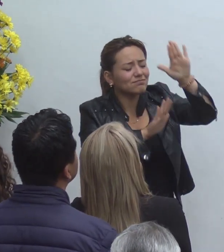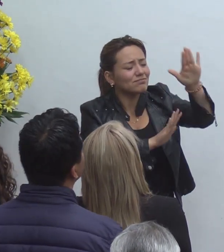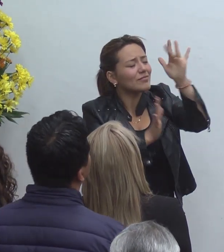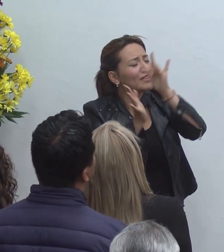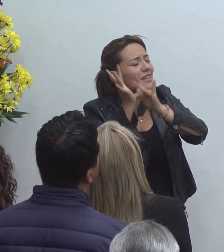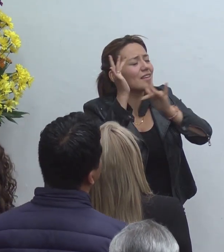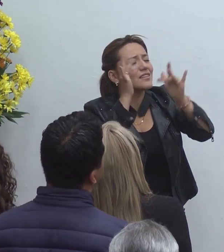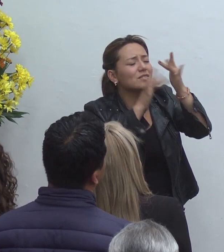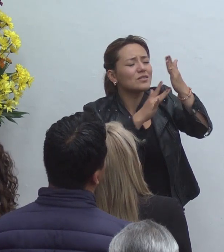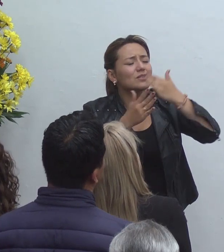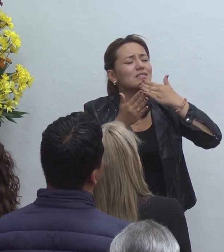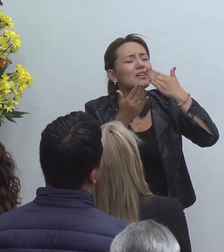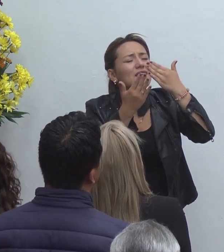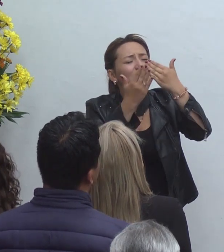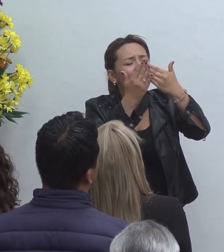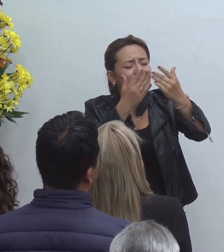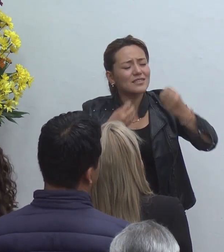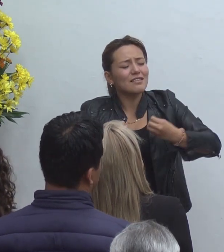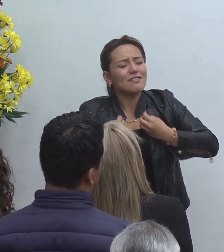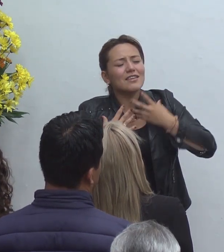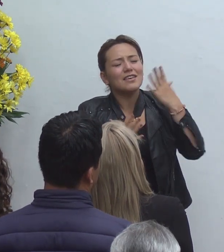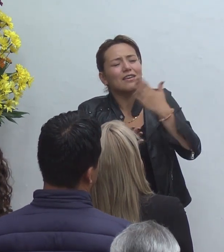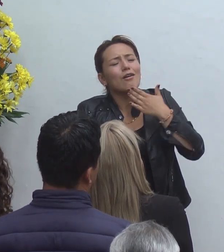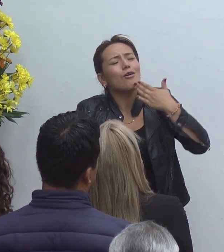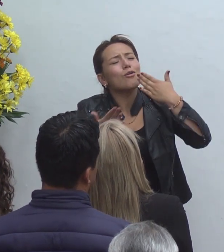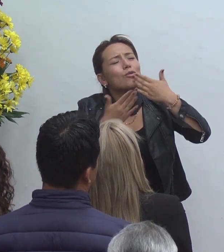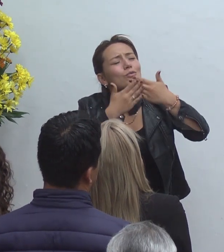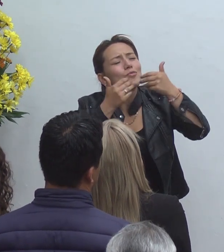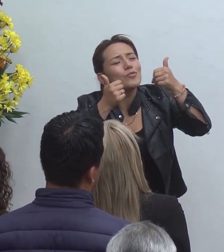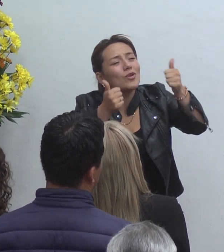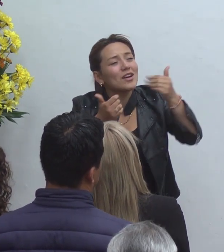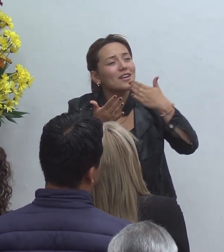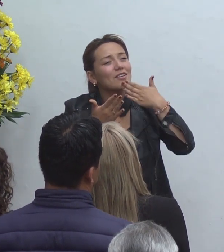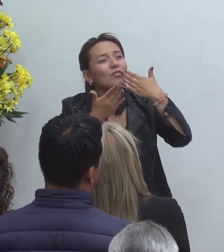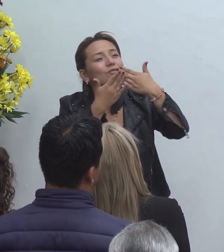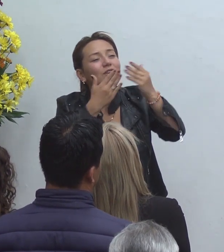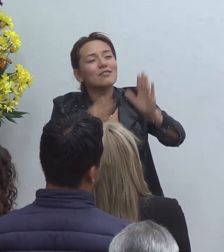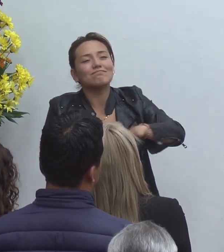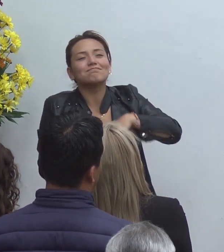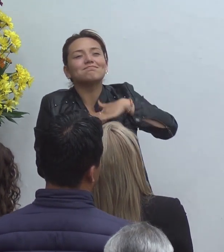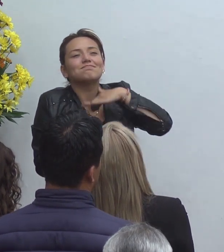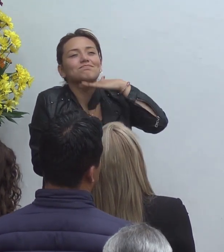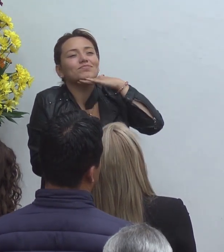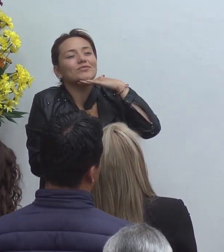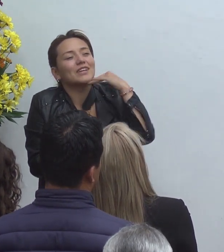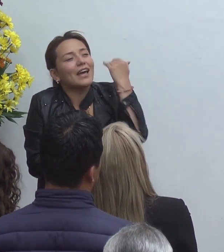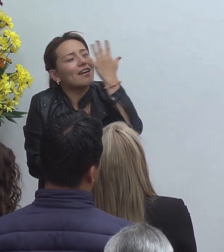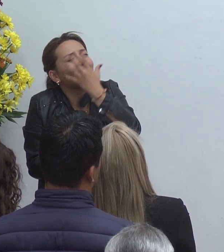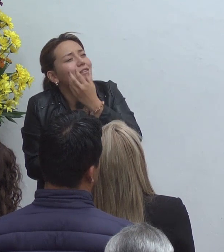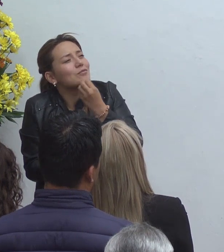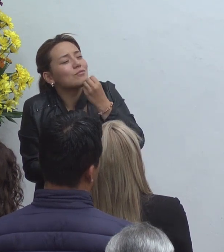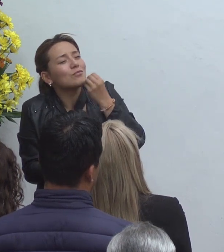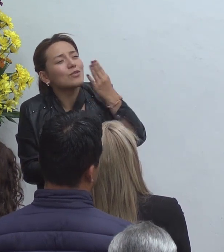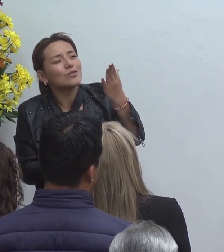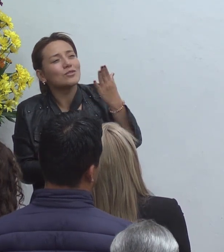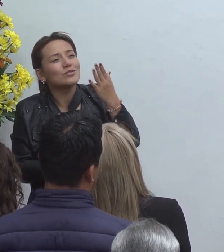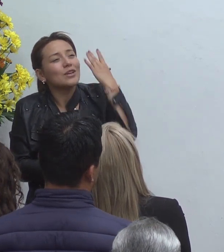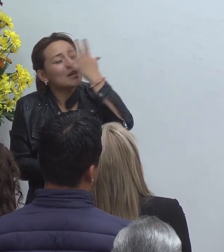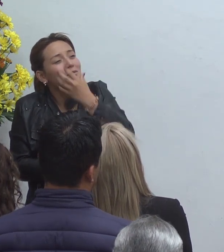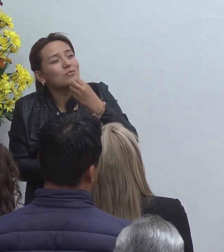gracias por esta vida tan buena tan grande tan abundante tan deliciosa tan incondicional